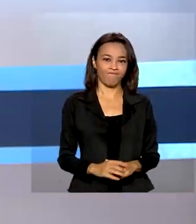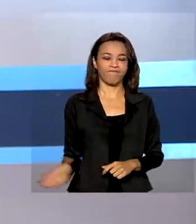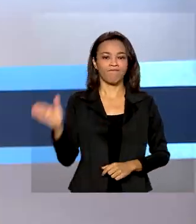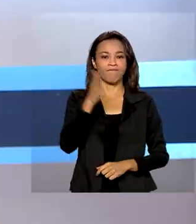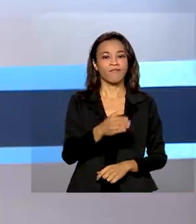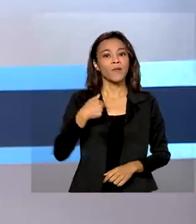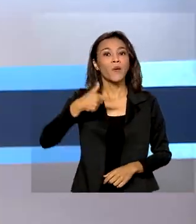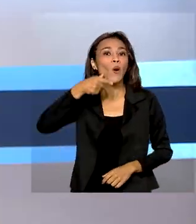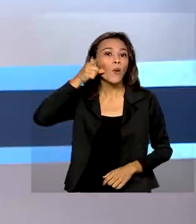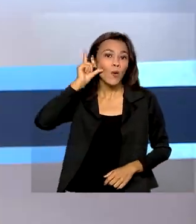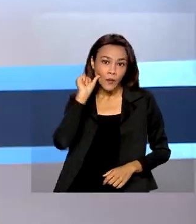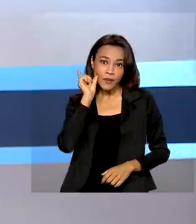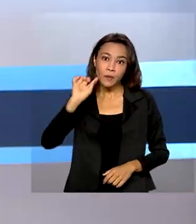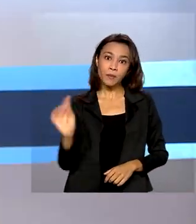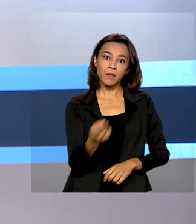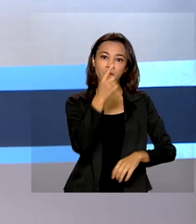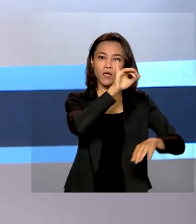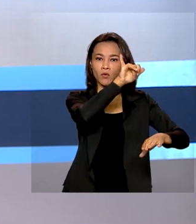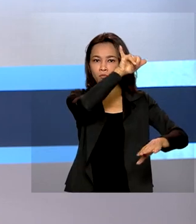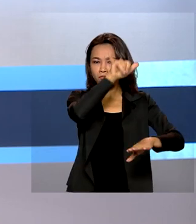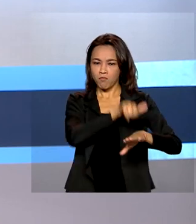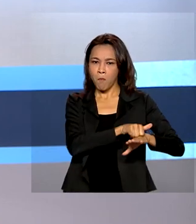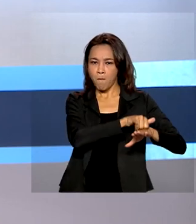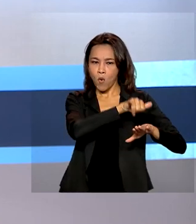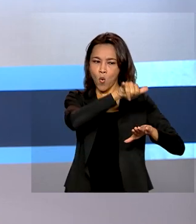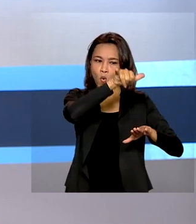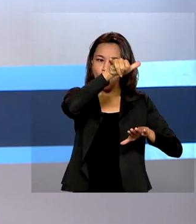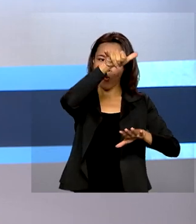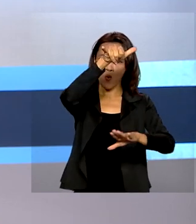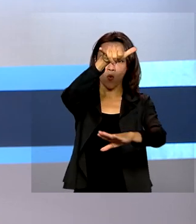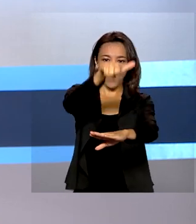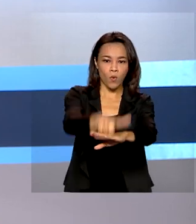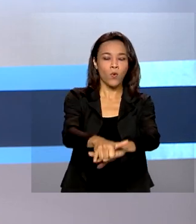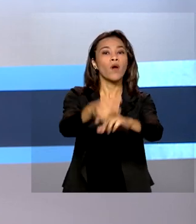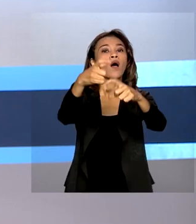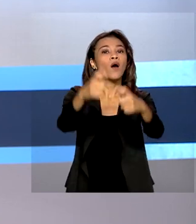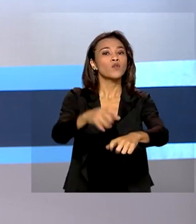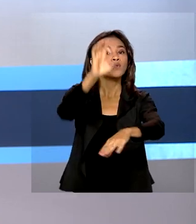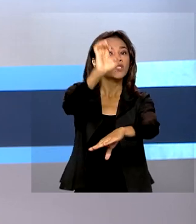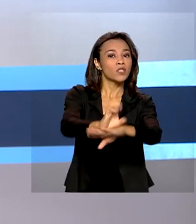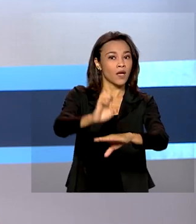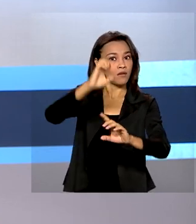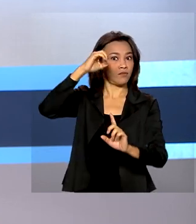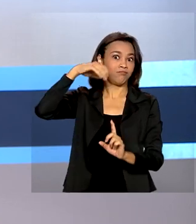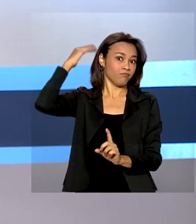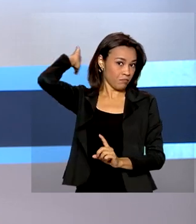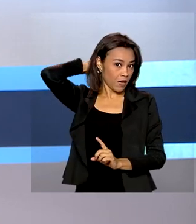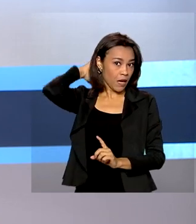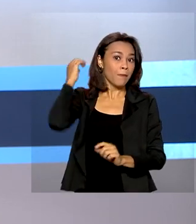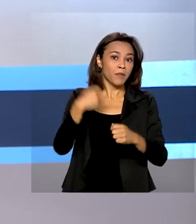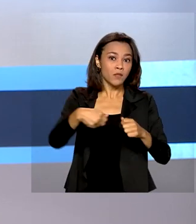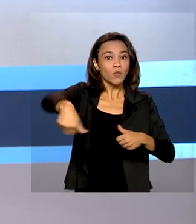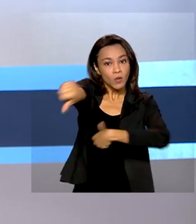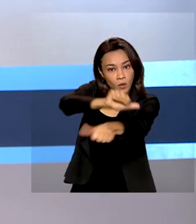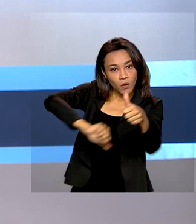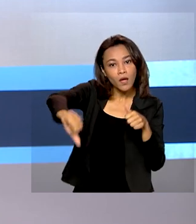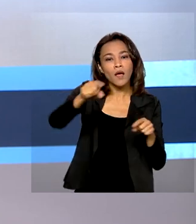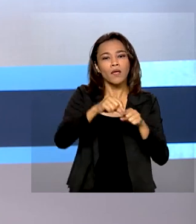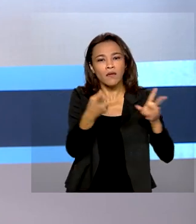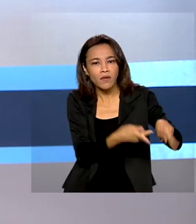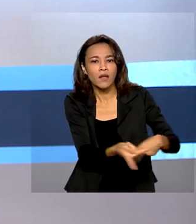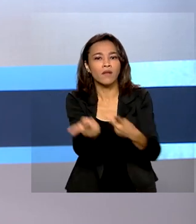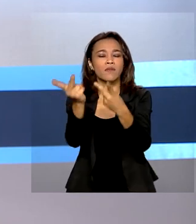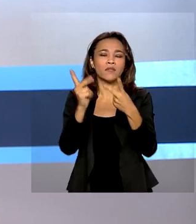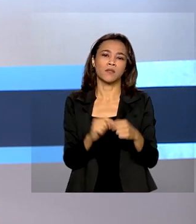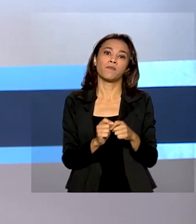Ontem, ao fazer o primeiro pouso técnico na base aérea de Cachimbo, no Pará, houve a necessidade da troca da aeronave que transportava a missão.